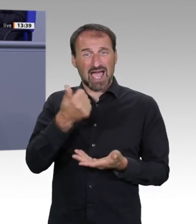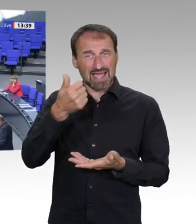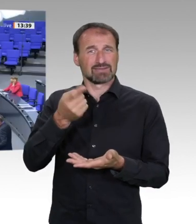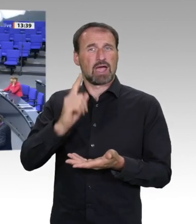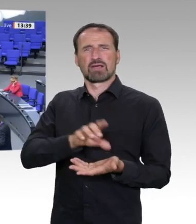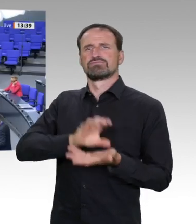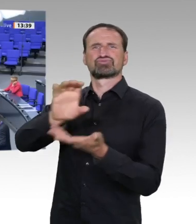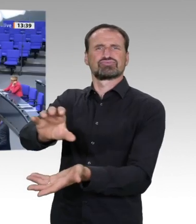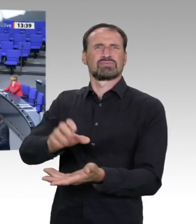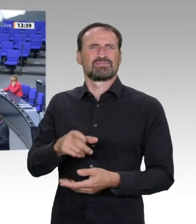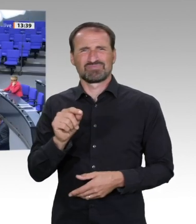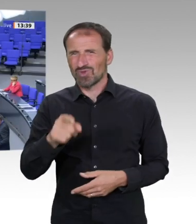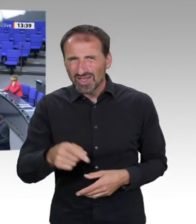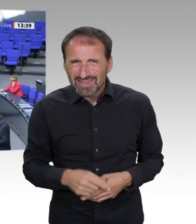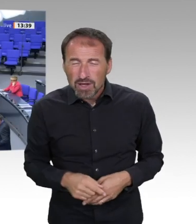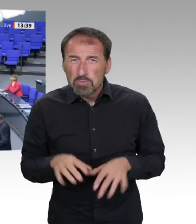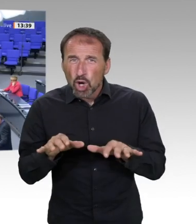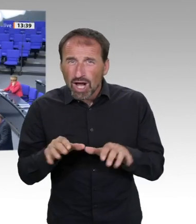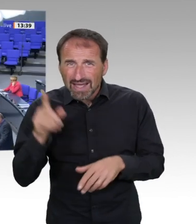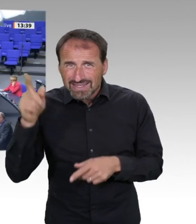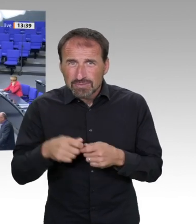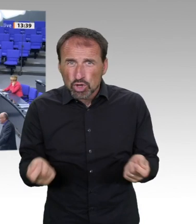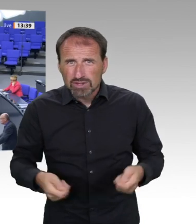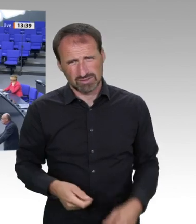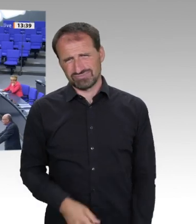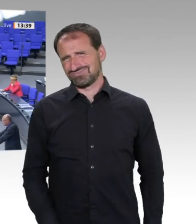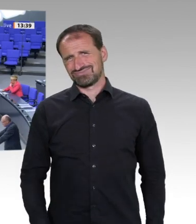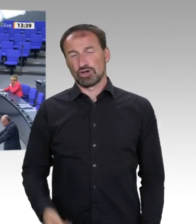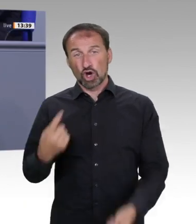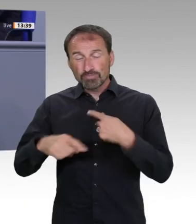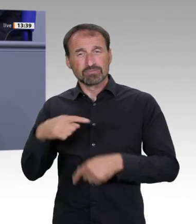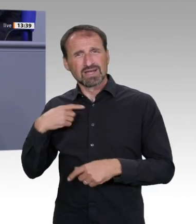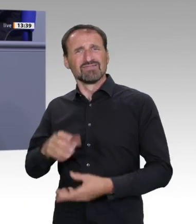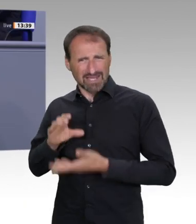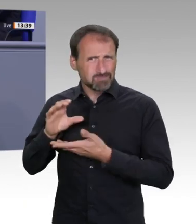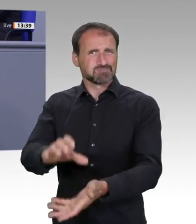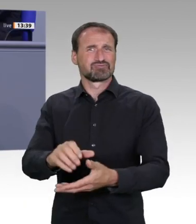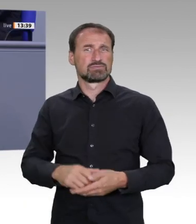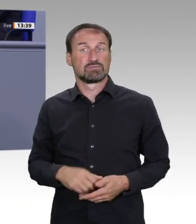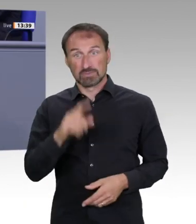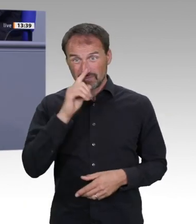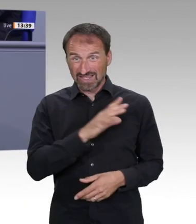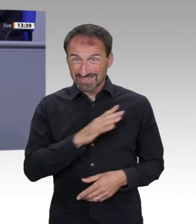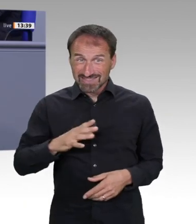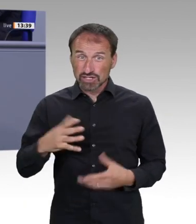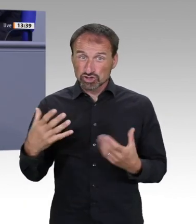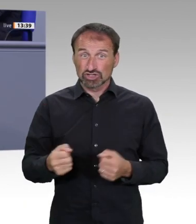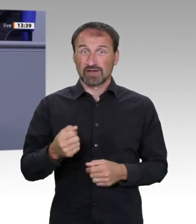Für die Zukunft wollen wir Nachhaltigkeit als handlungsleitendes Querschnittsthema der Bildungs- und Forschungspolitik